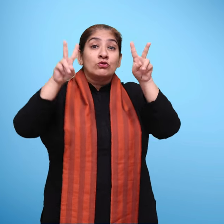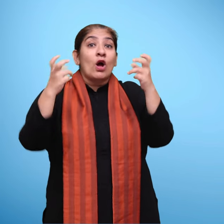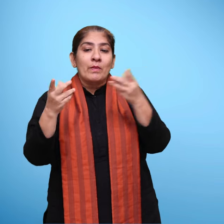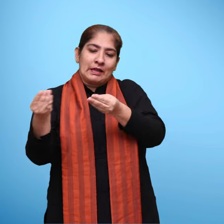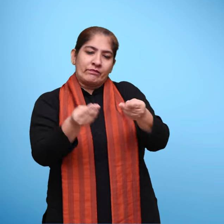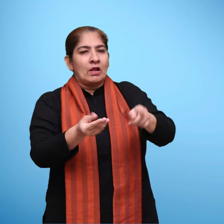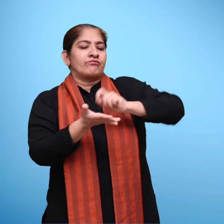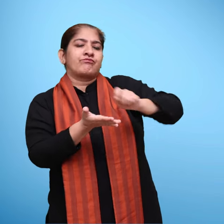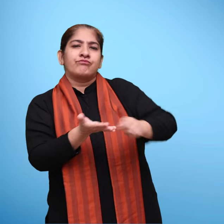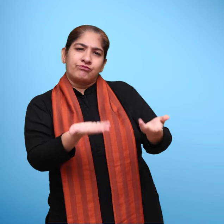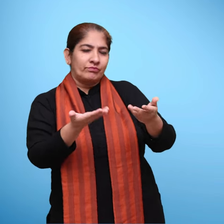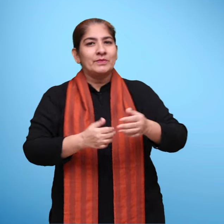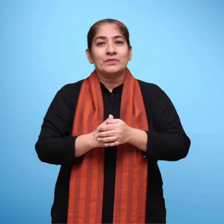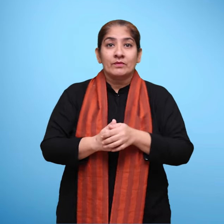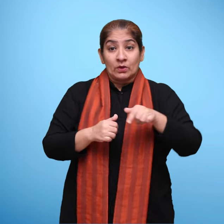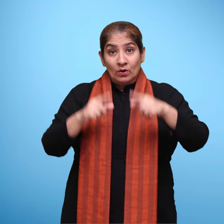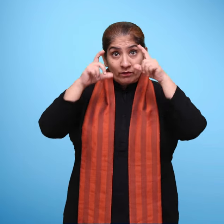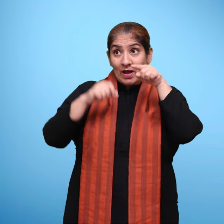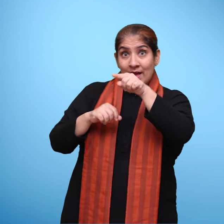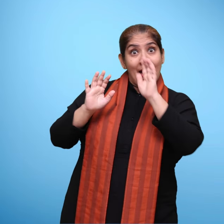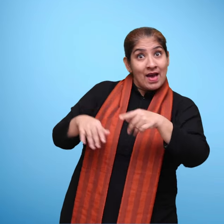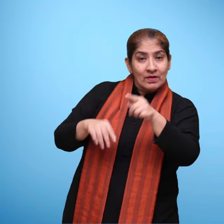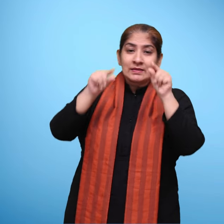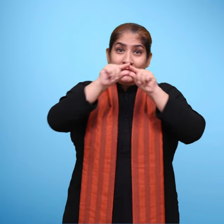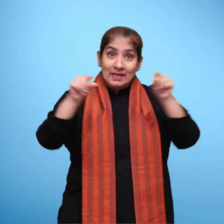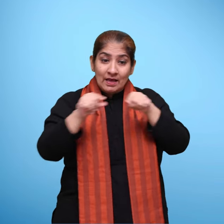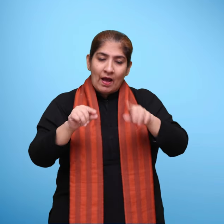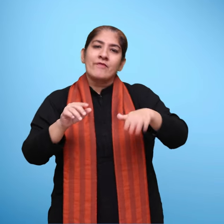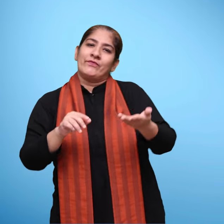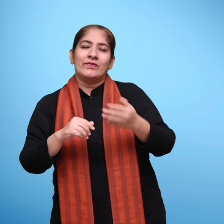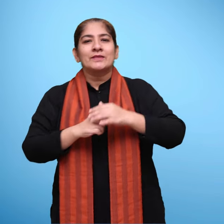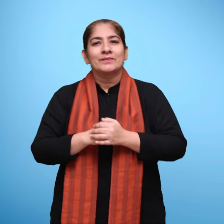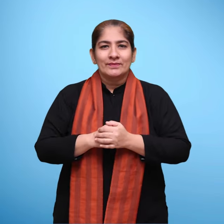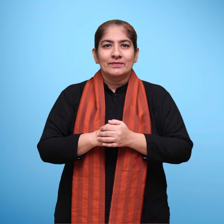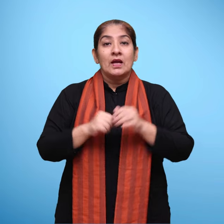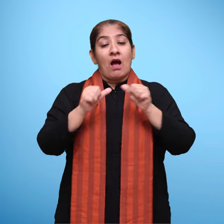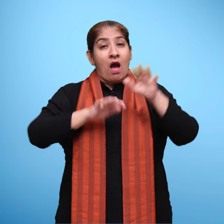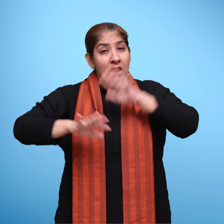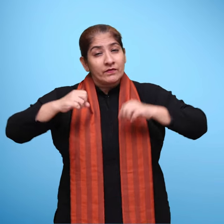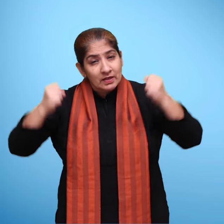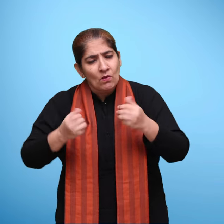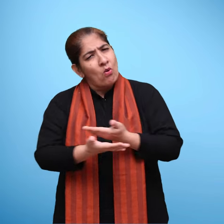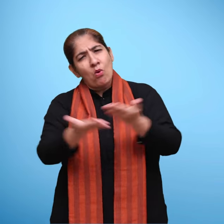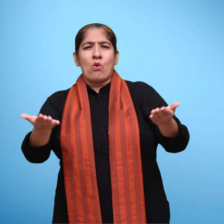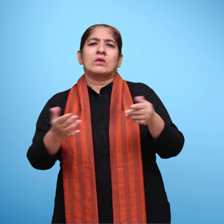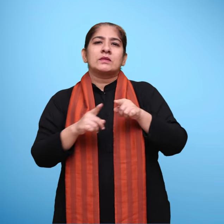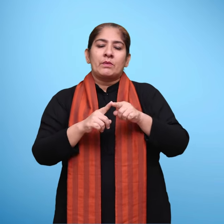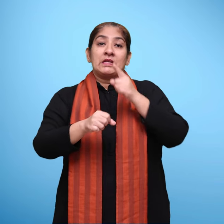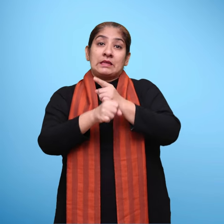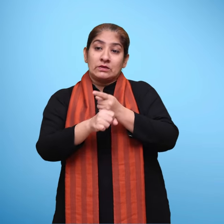बात कहना और लिखना, यह लेखन चित्र भी हो सकते हैं और वाक्य भी, इन सभी में शिक्षक की सहायता